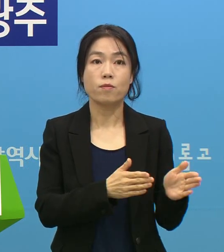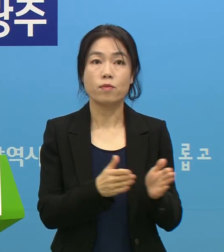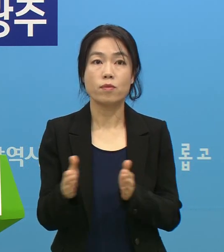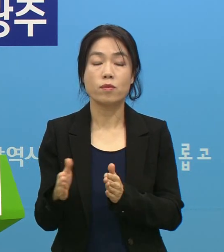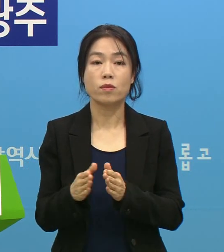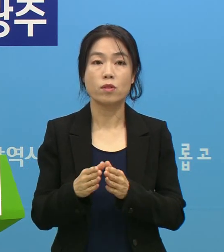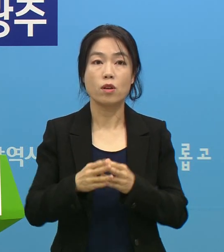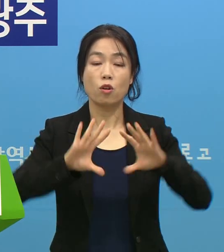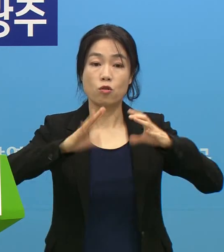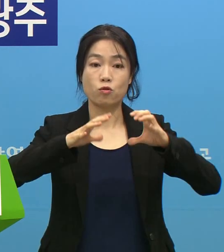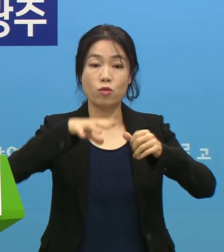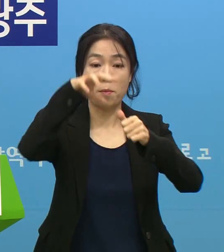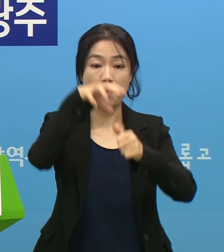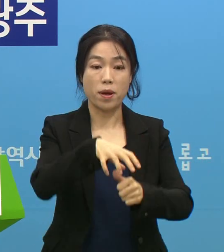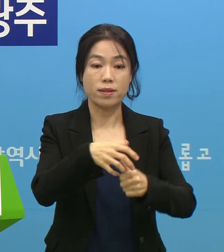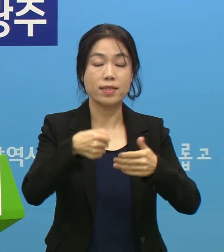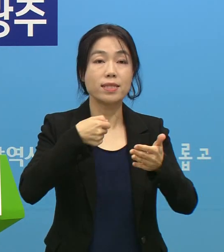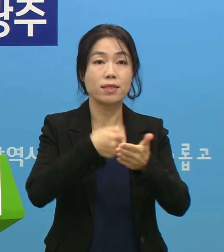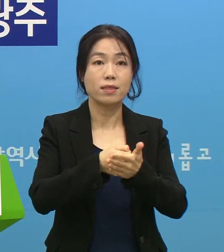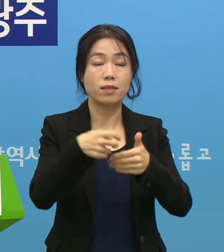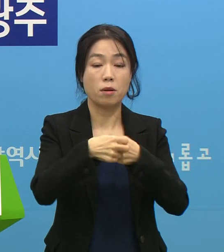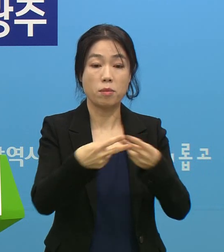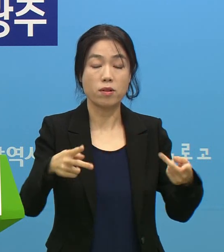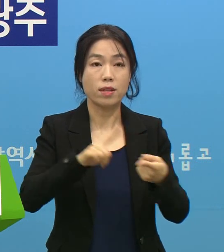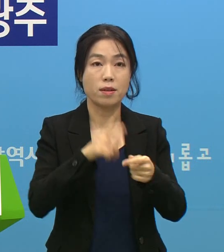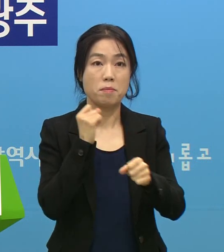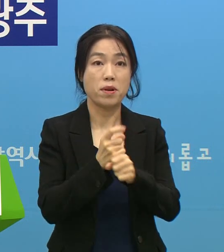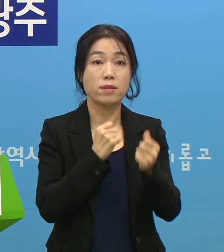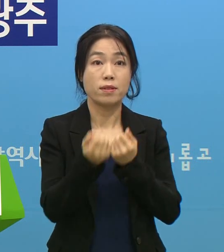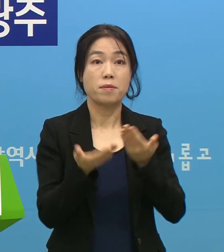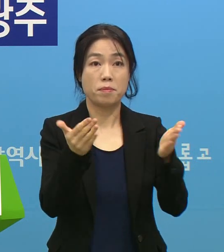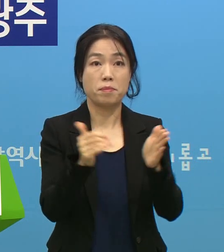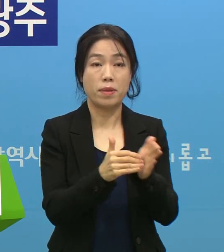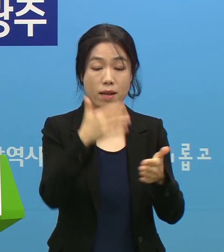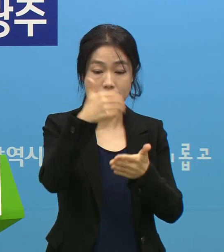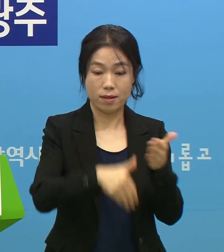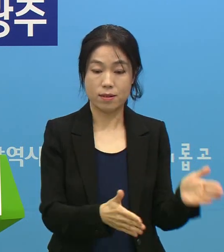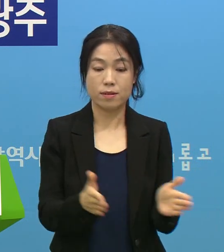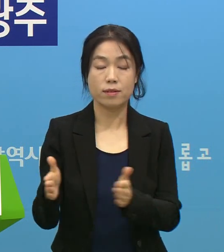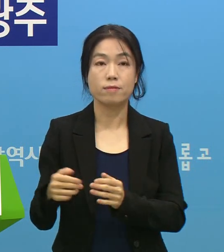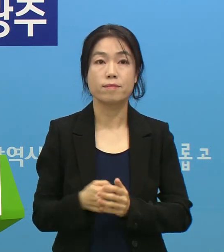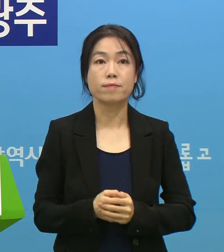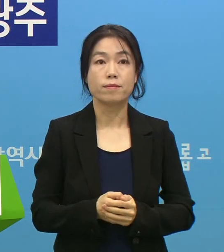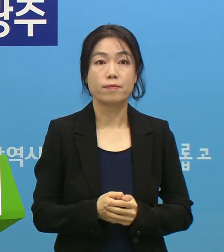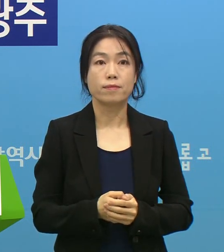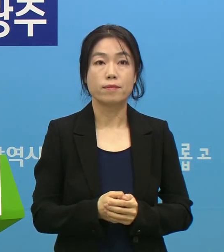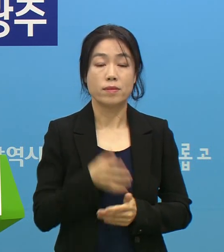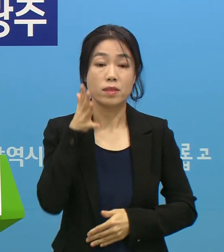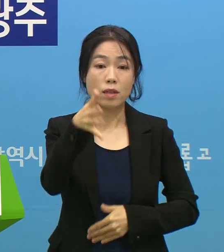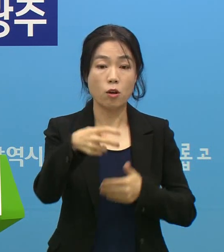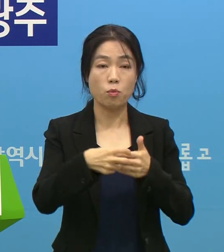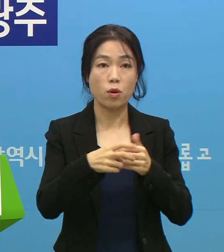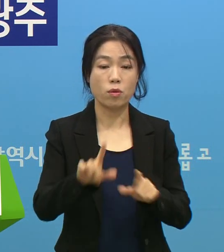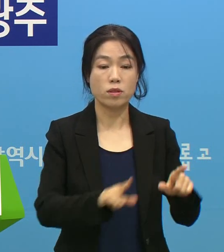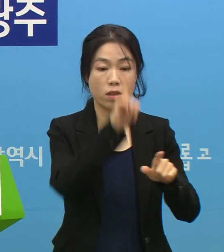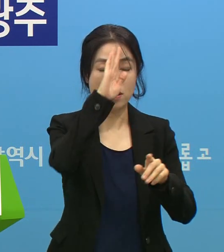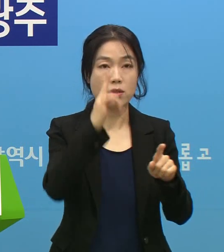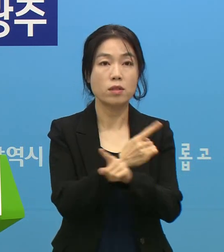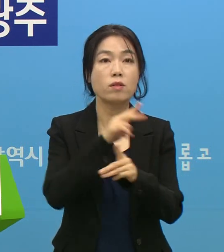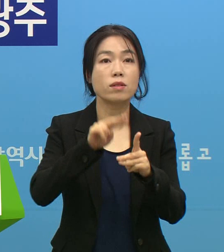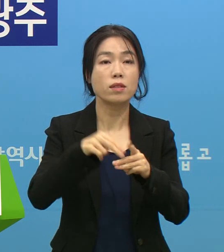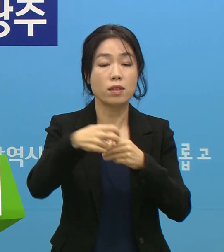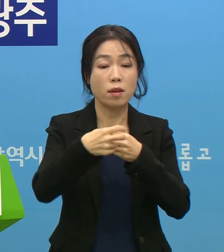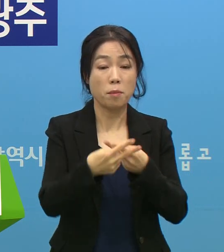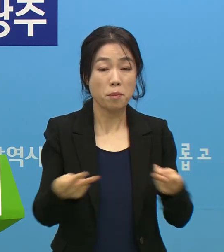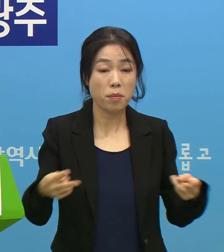국가격리 지정병상에 대한 설명도 이미 드렸기 때문에 생략하도록 하겠습니다. 전담병원과 생활치료센터 병상